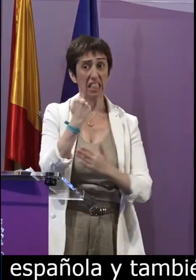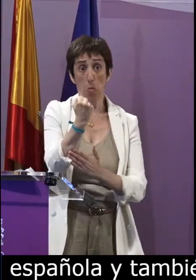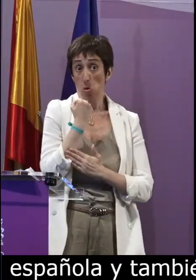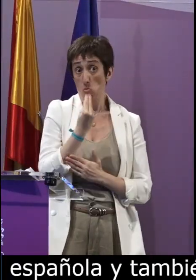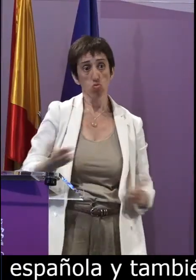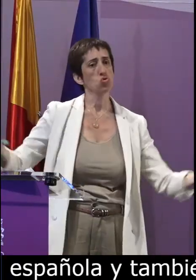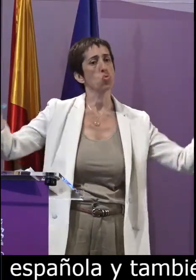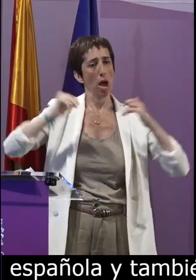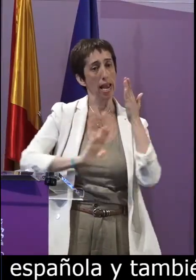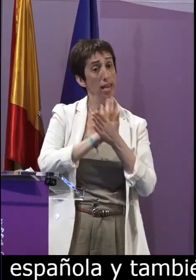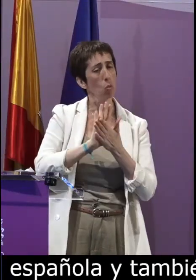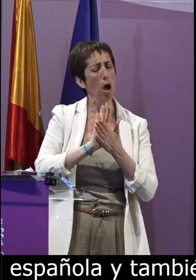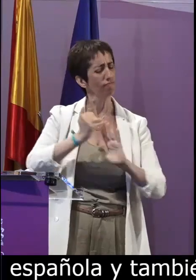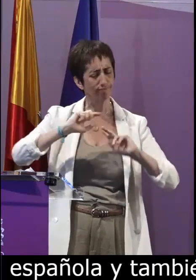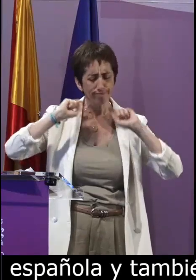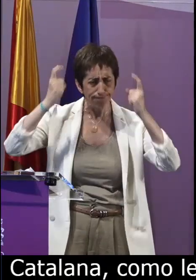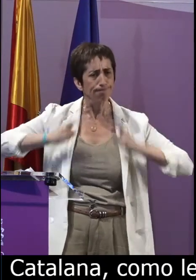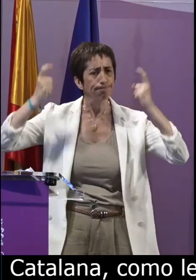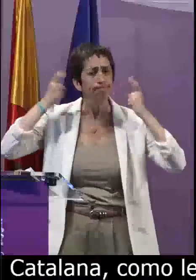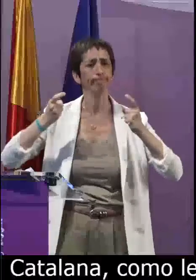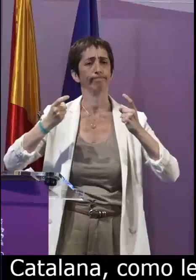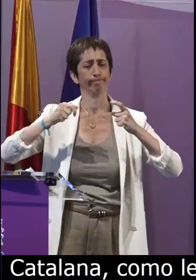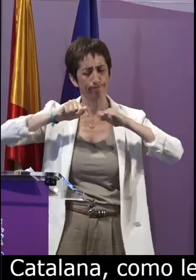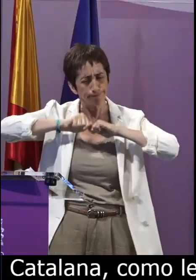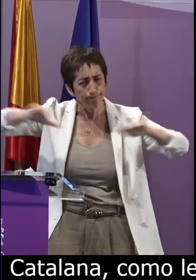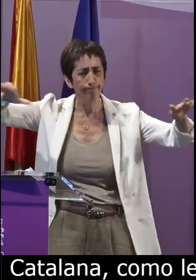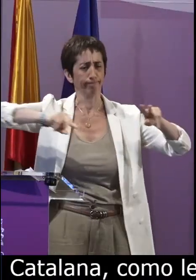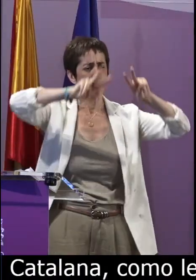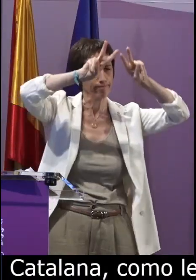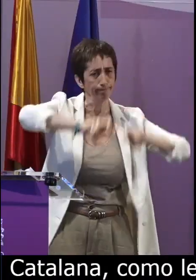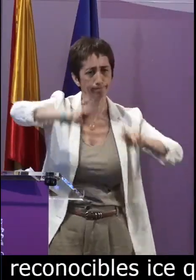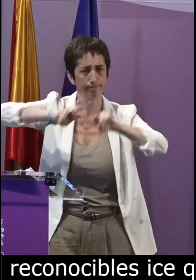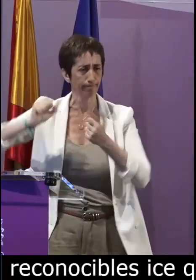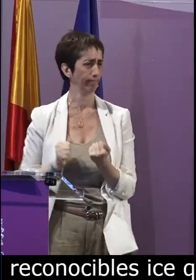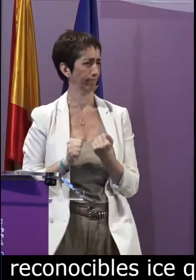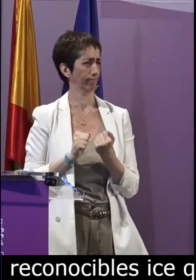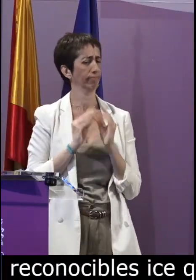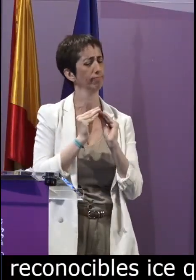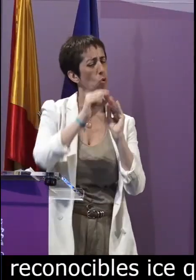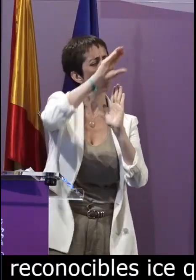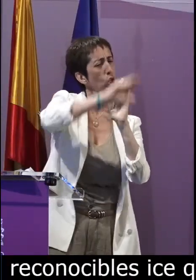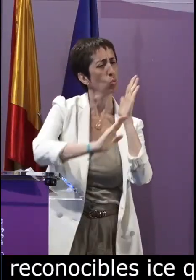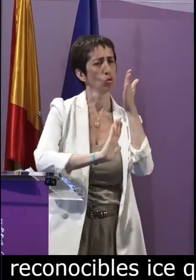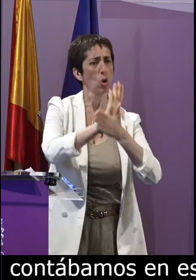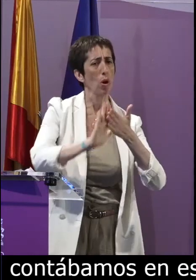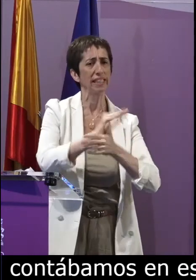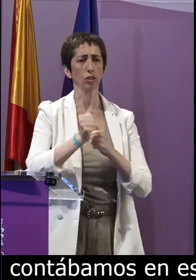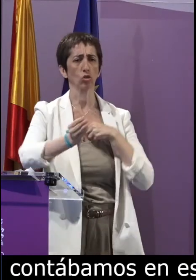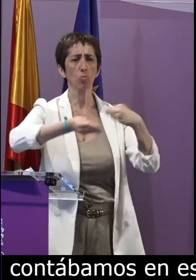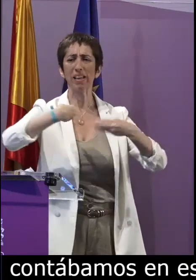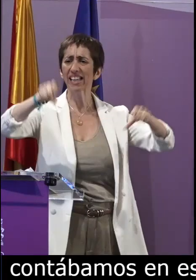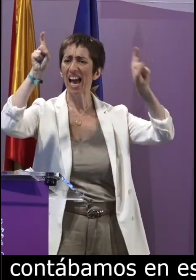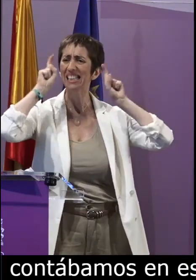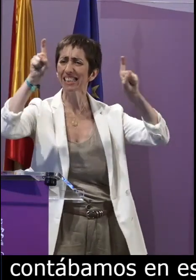igual que el resto de lenguas no contábamos en ese momento con demasiado apoyo pero la confederación estatal de personas sordas puso su máximo empeño